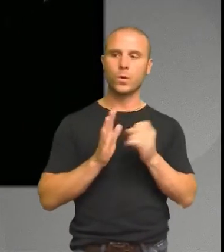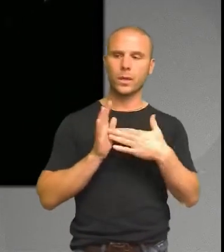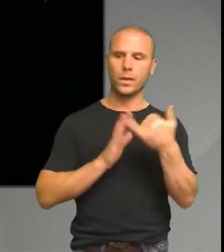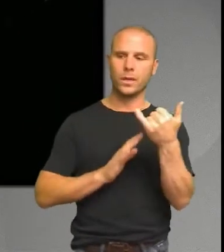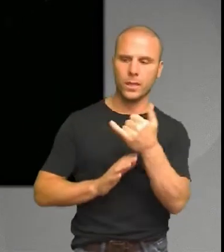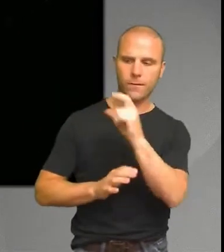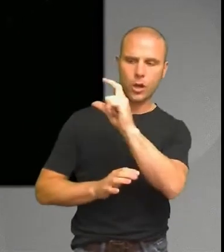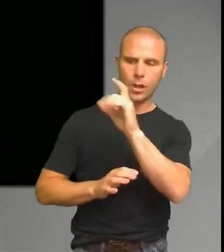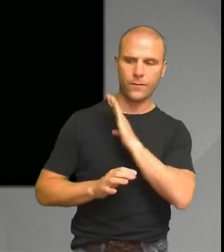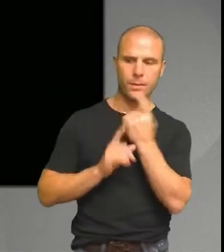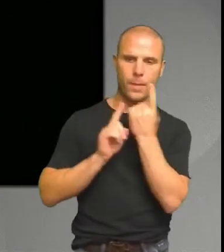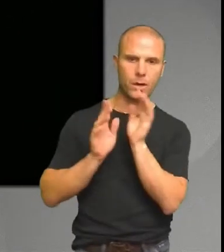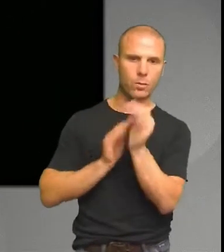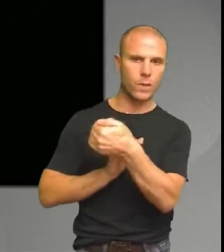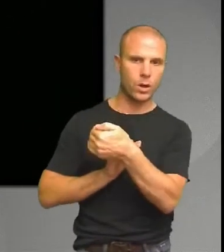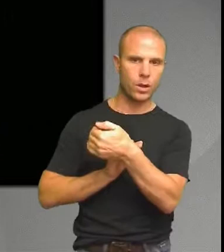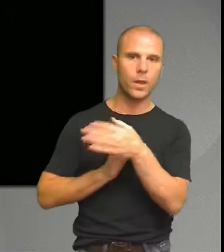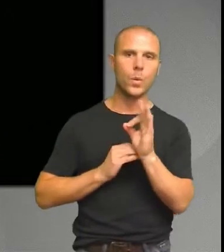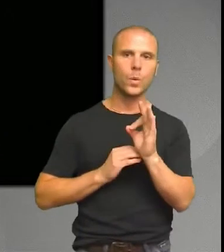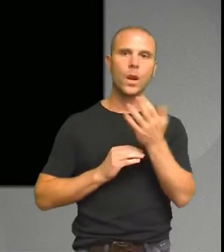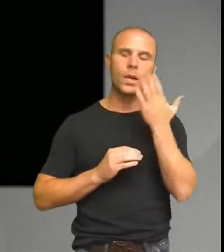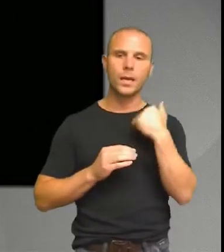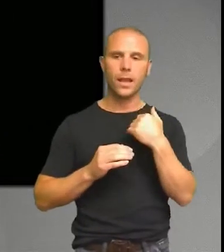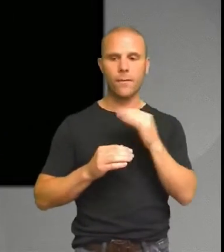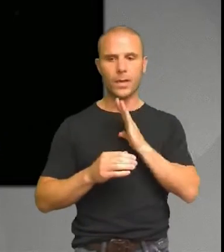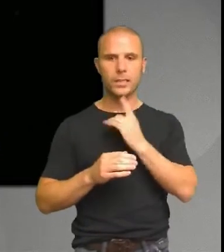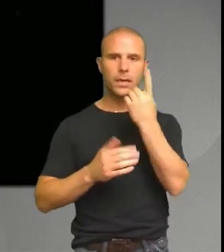en struktur där det här ens kan få hända?